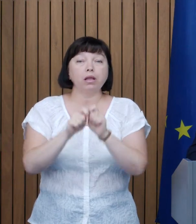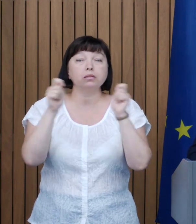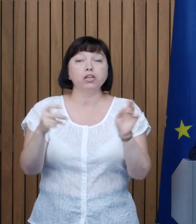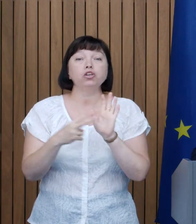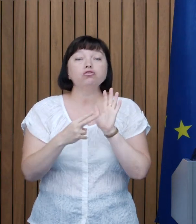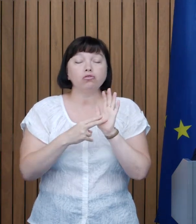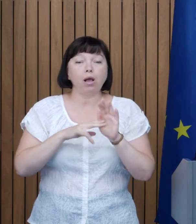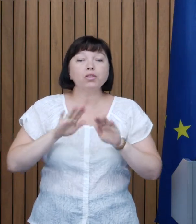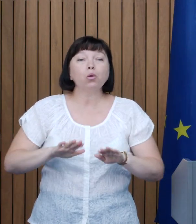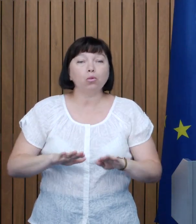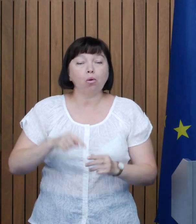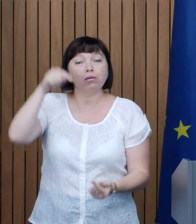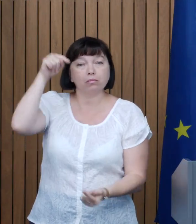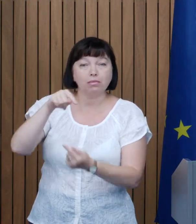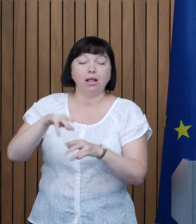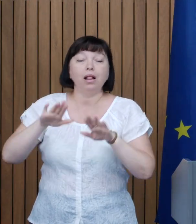Nu uitați să alte rețele sociale